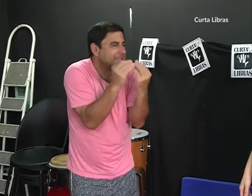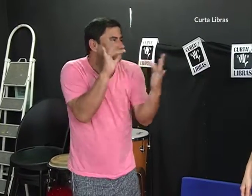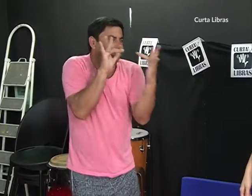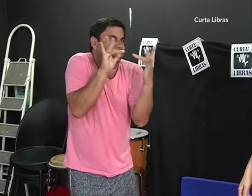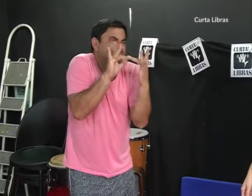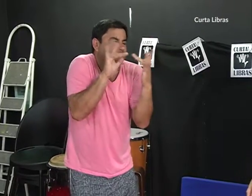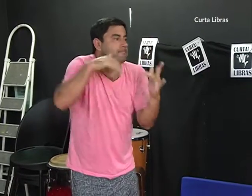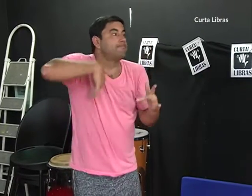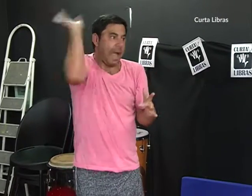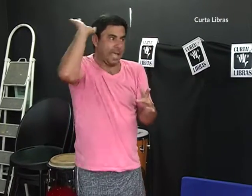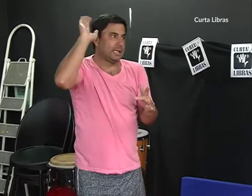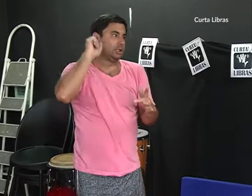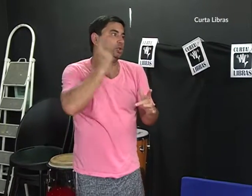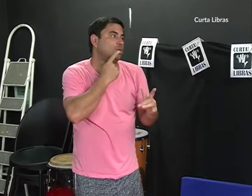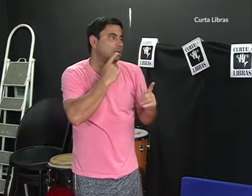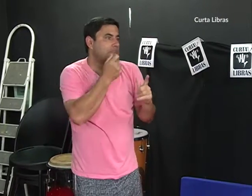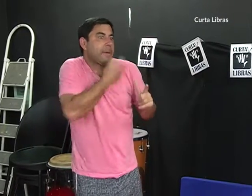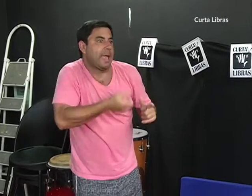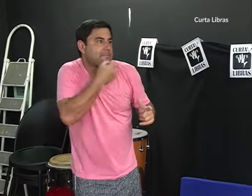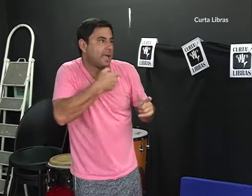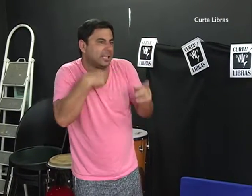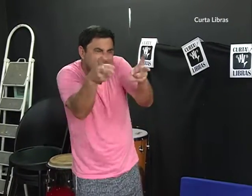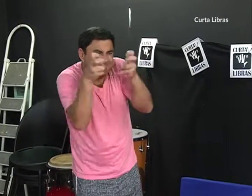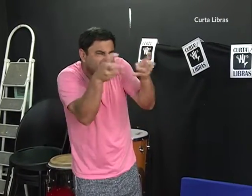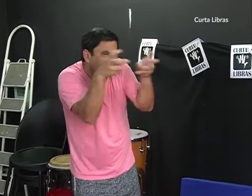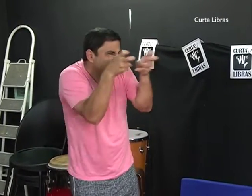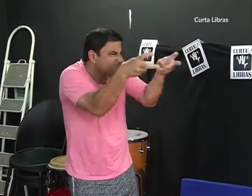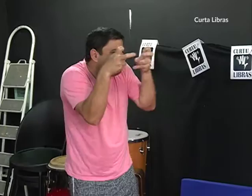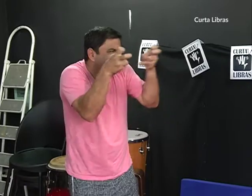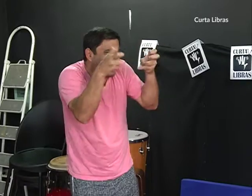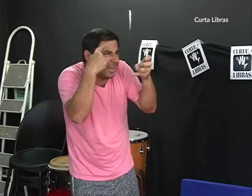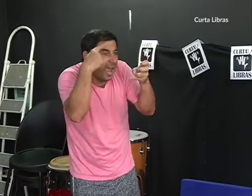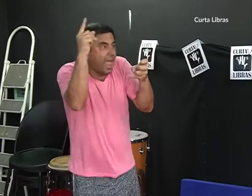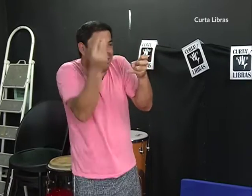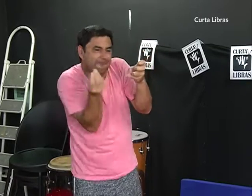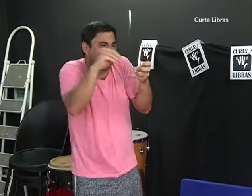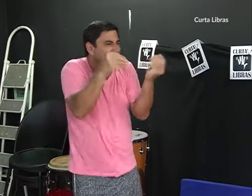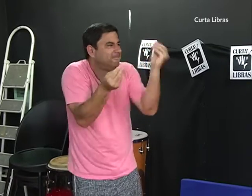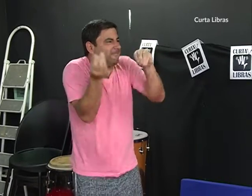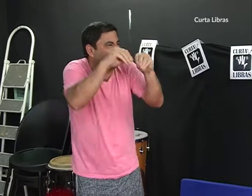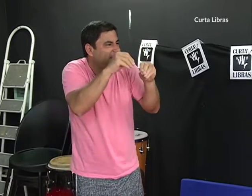com eles. Perceba as características deles e transforma em coisas engraçadas. Todo mundo ri muito.